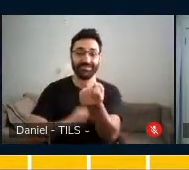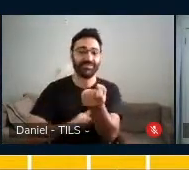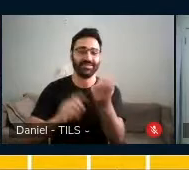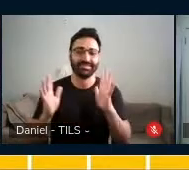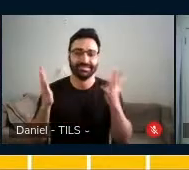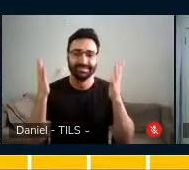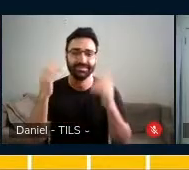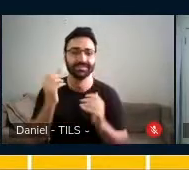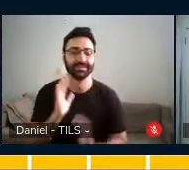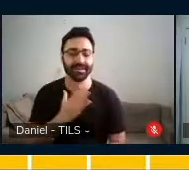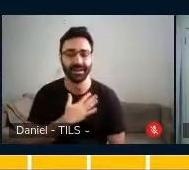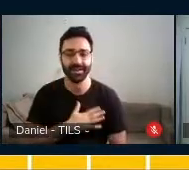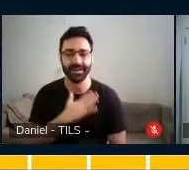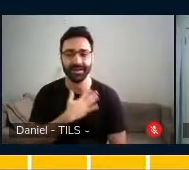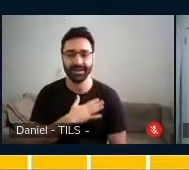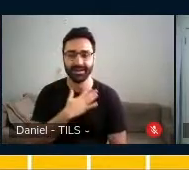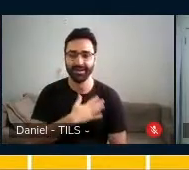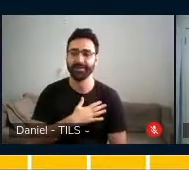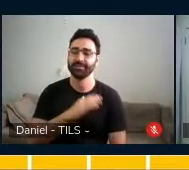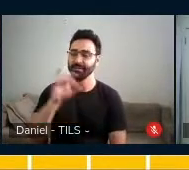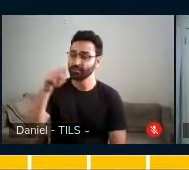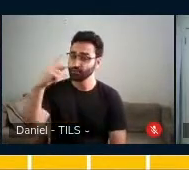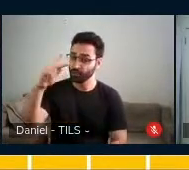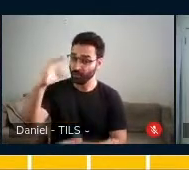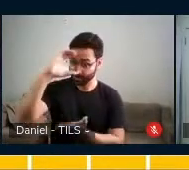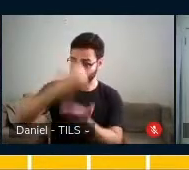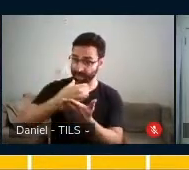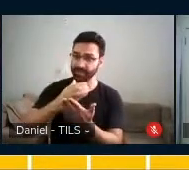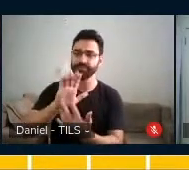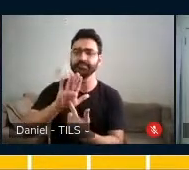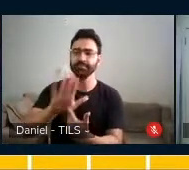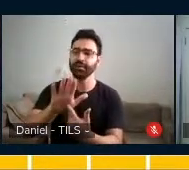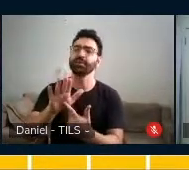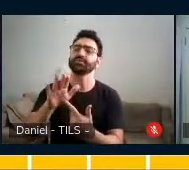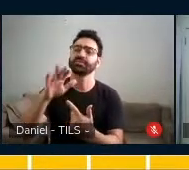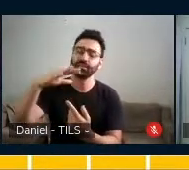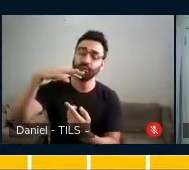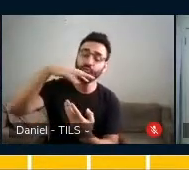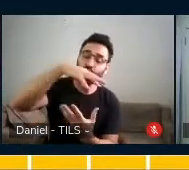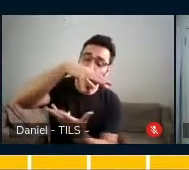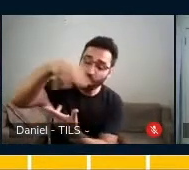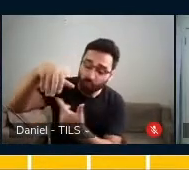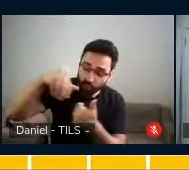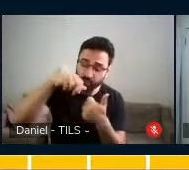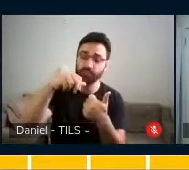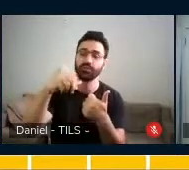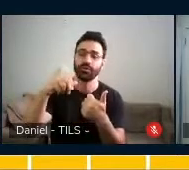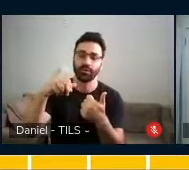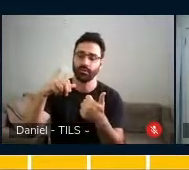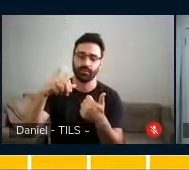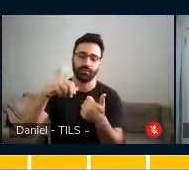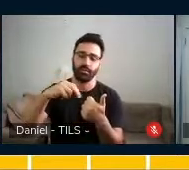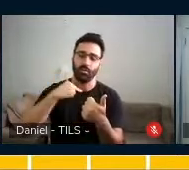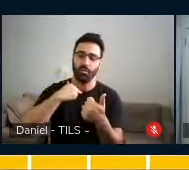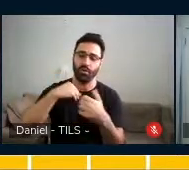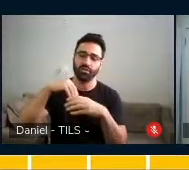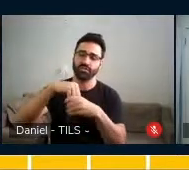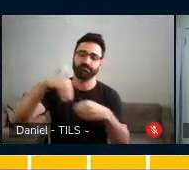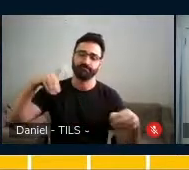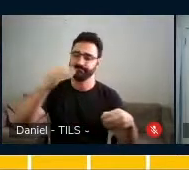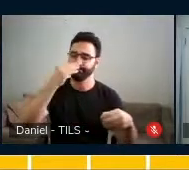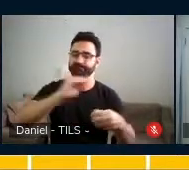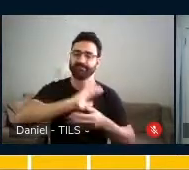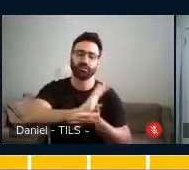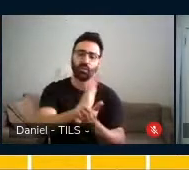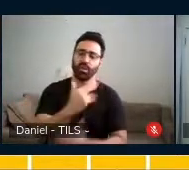Sua contribuição está aí, mostrando que o mundo é para todas as pessoas. Contrariamente ao